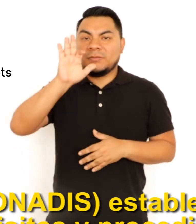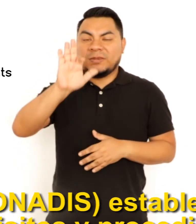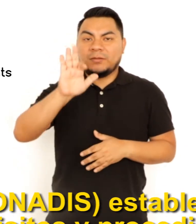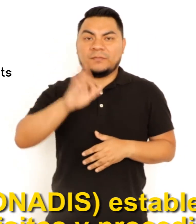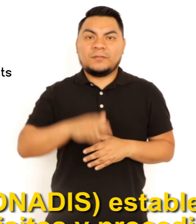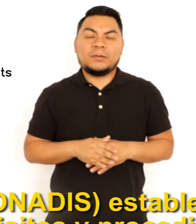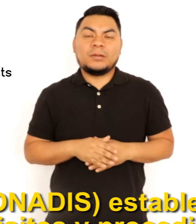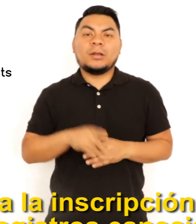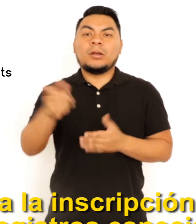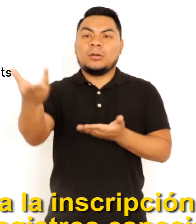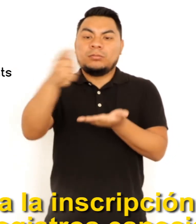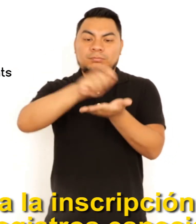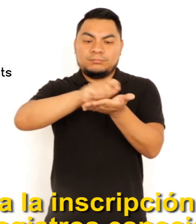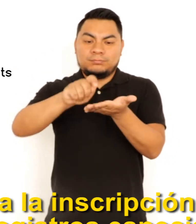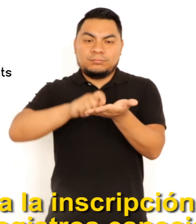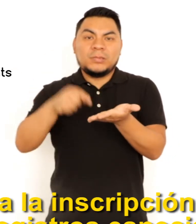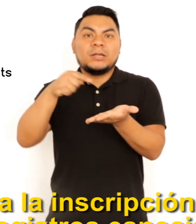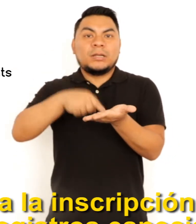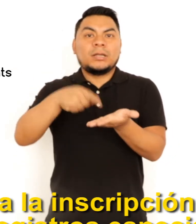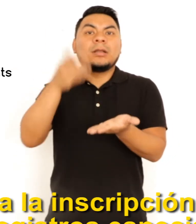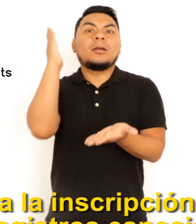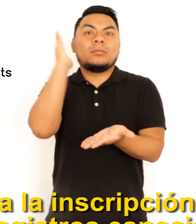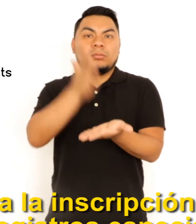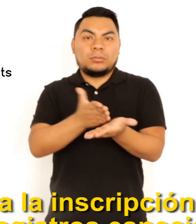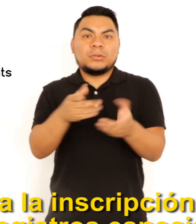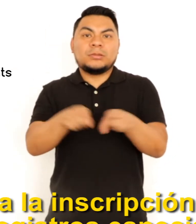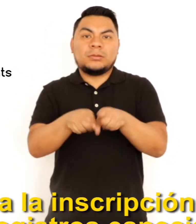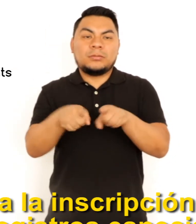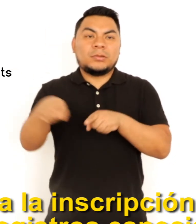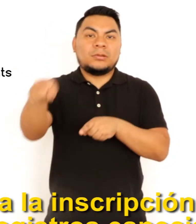PROCEDIMIENTOS PARA LA INSCRIPCIÓN EN LOS REGISTROS ESPECIALES 4.